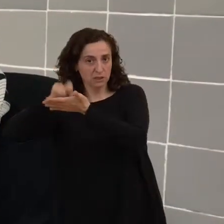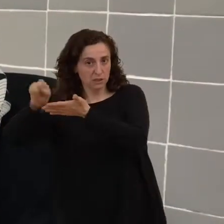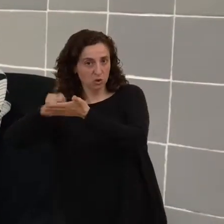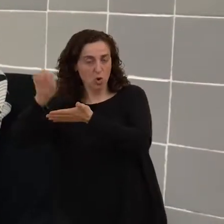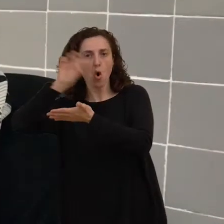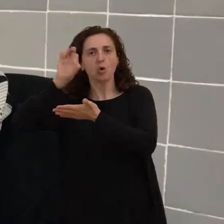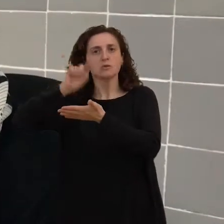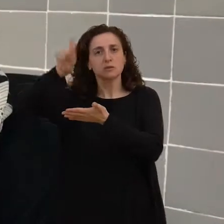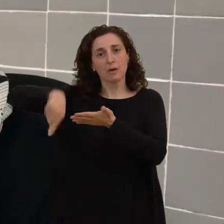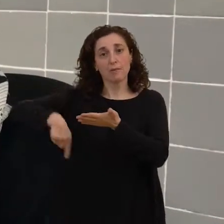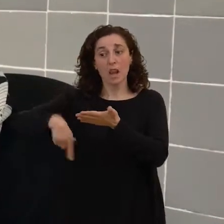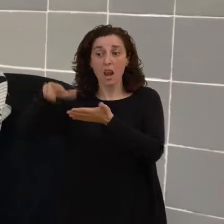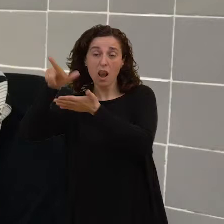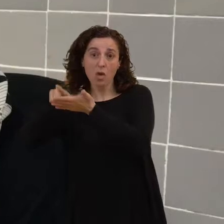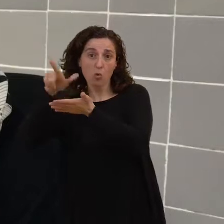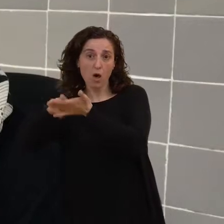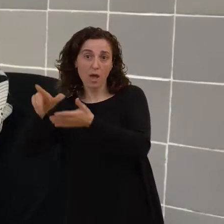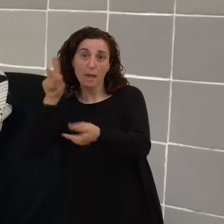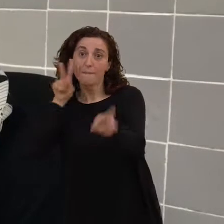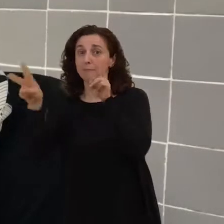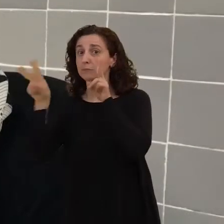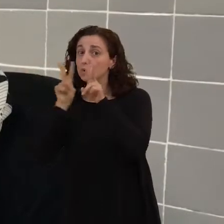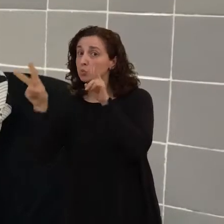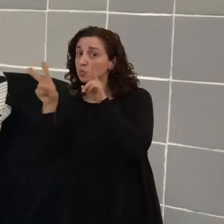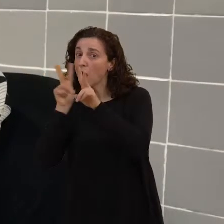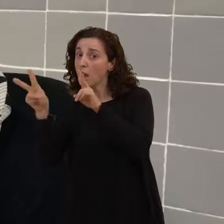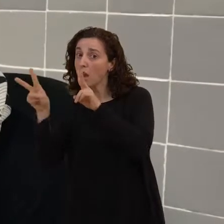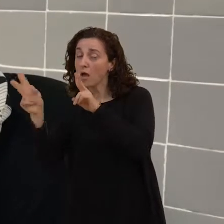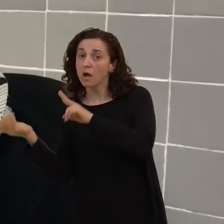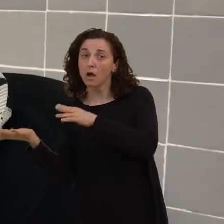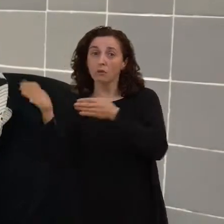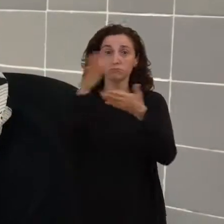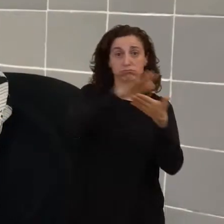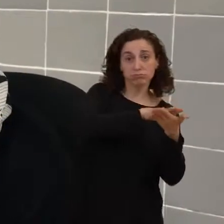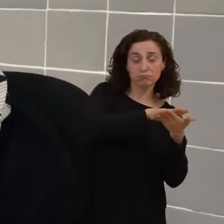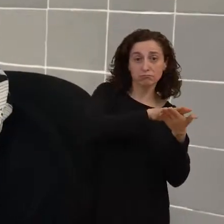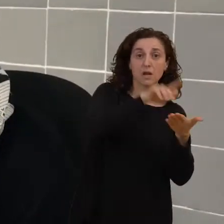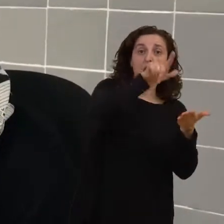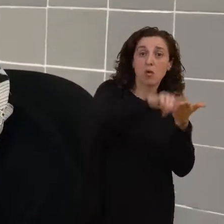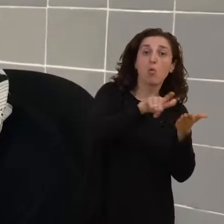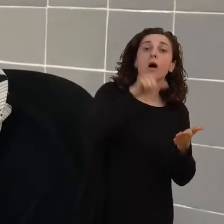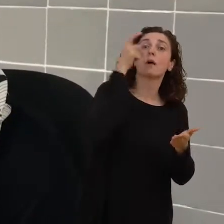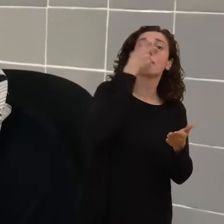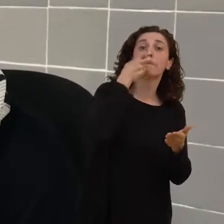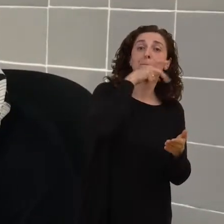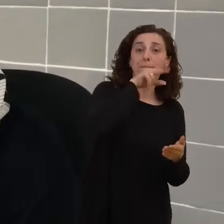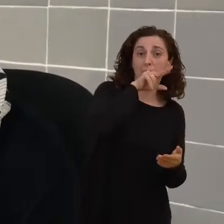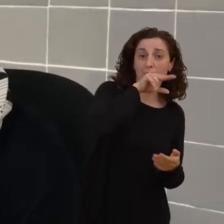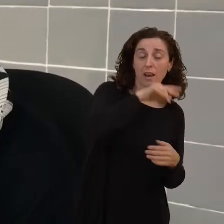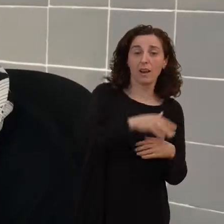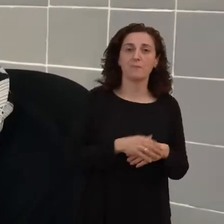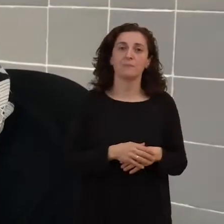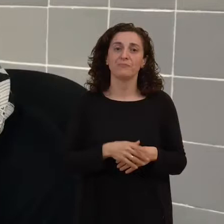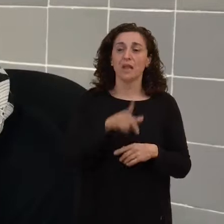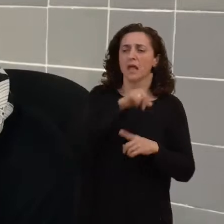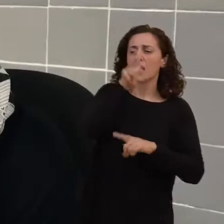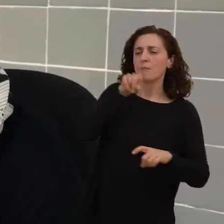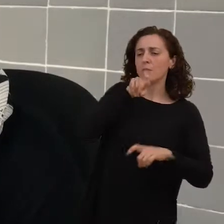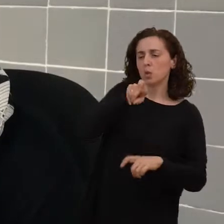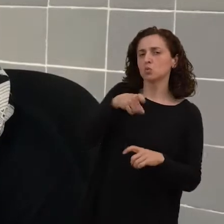también podría ser el lenguaje visual en lenguaje verbal. ¿Cuáles son las principales modalidades que se